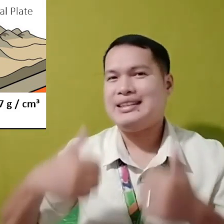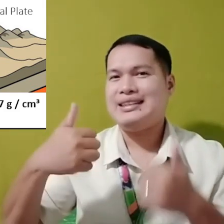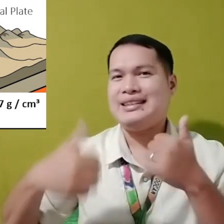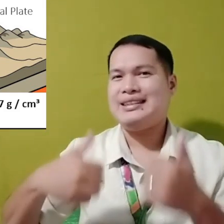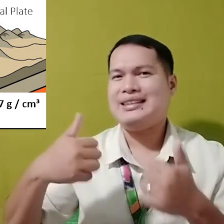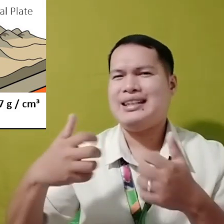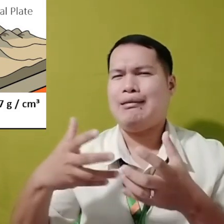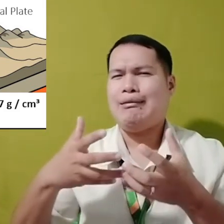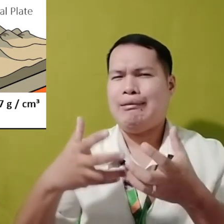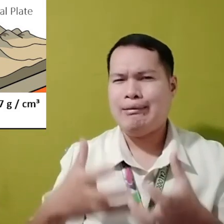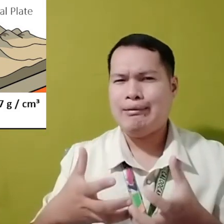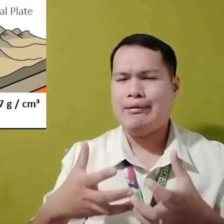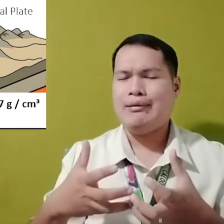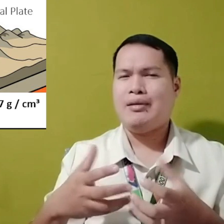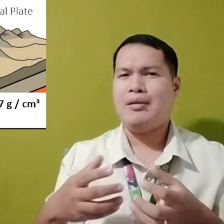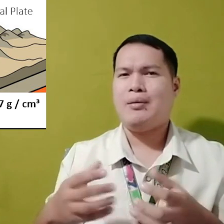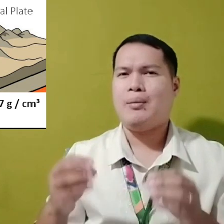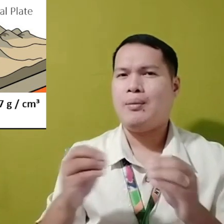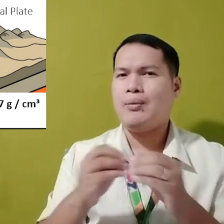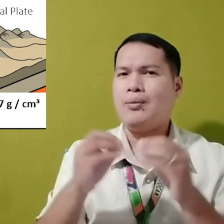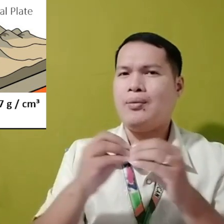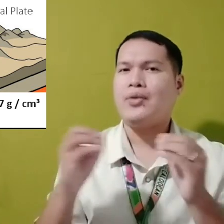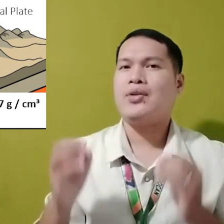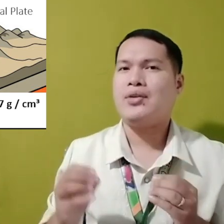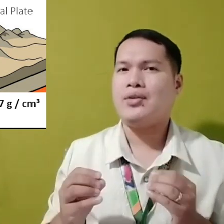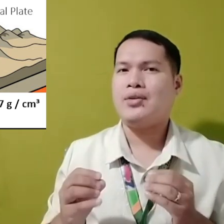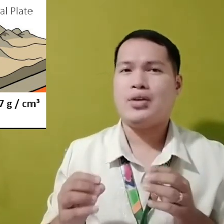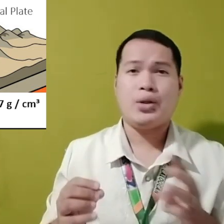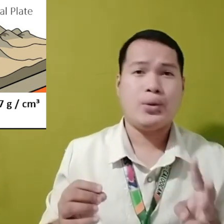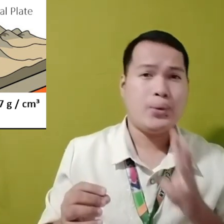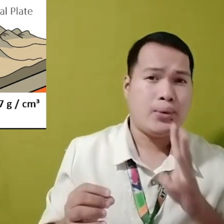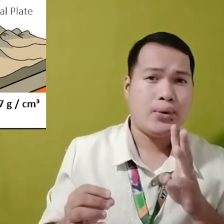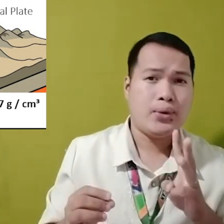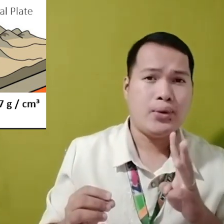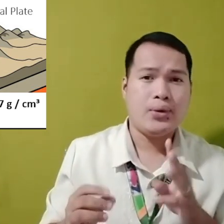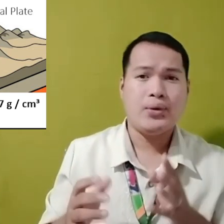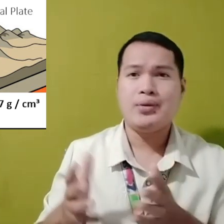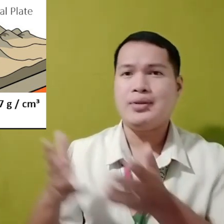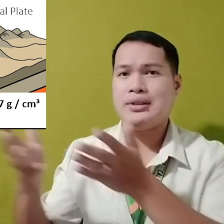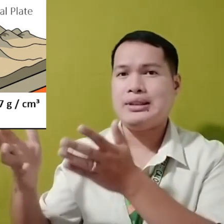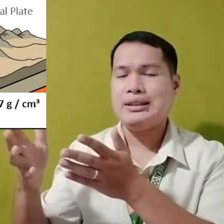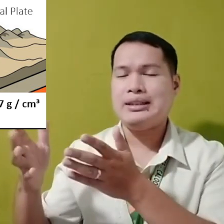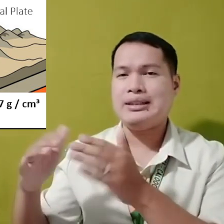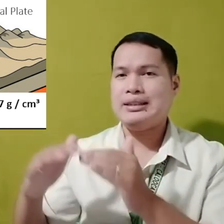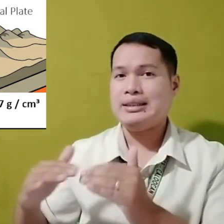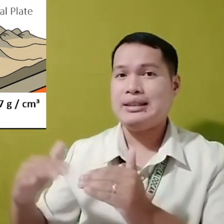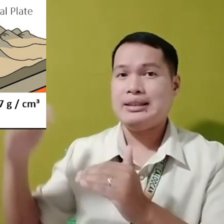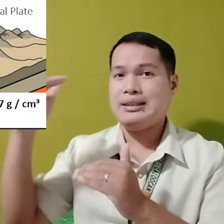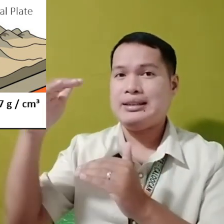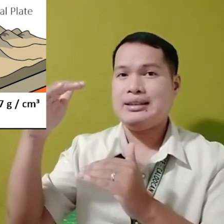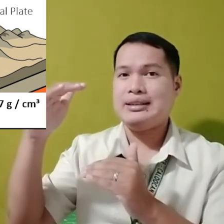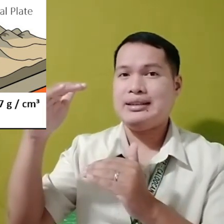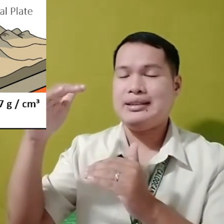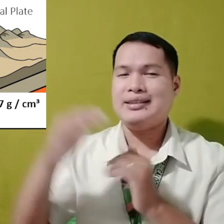natin Aling kaya Ang Mas mabighat Iyan sa tubig O iyan sa continental plate